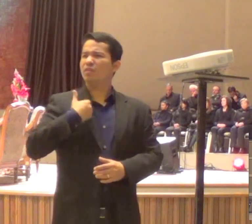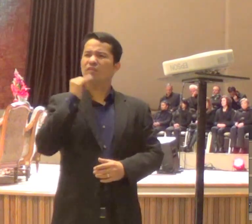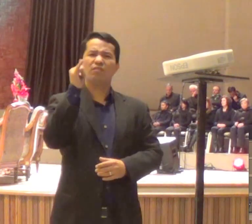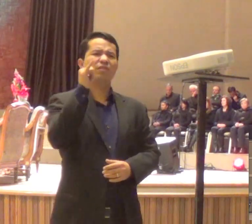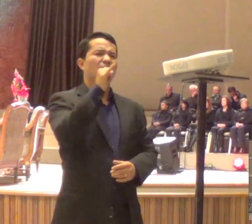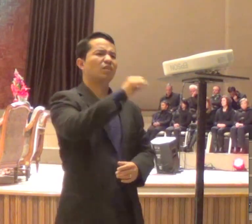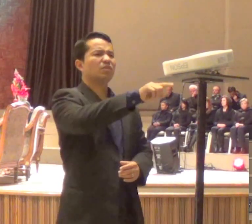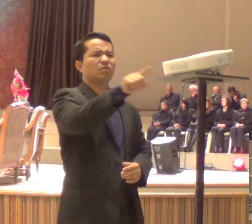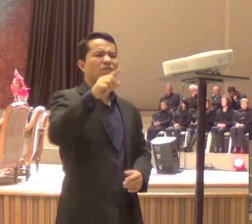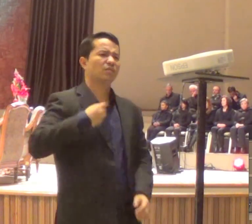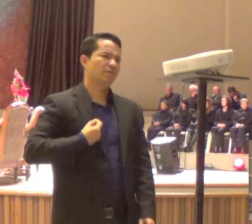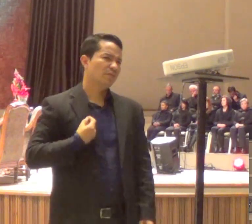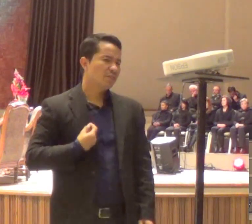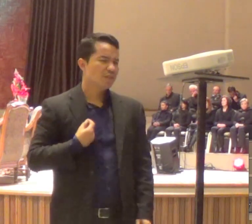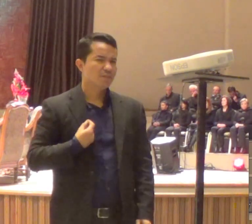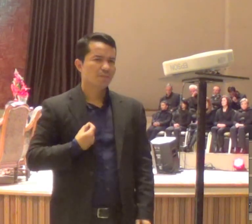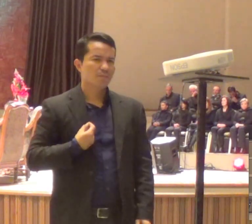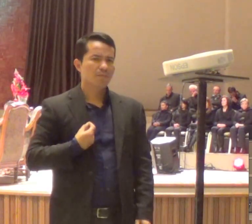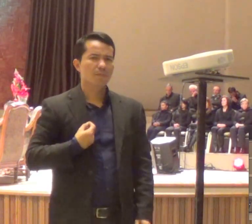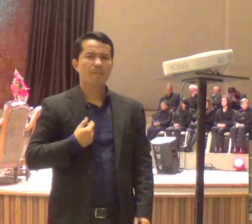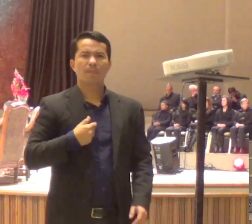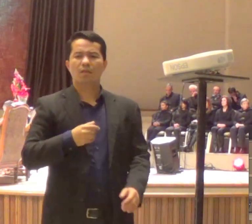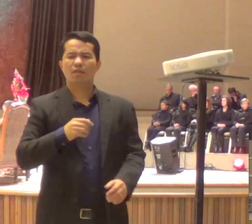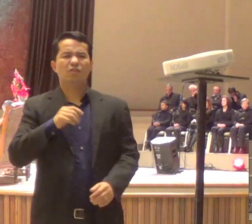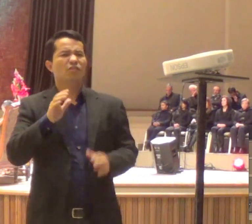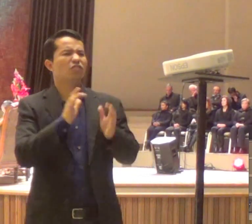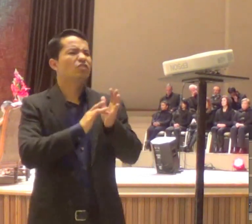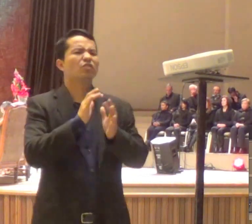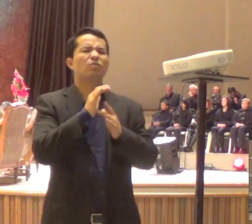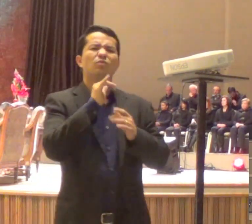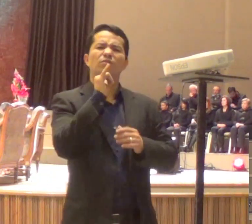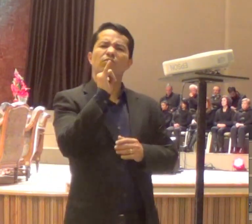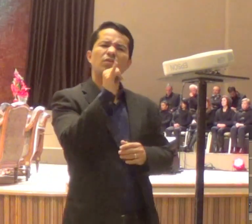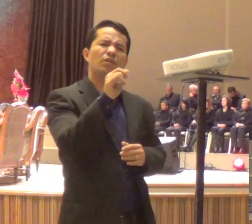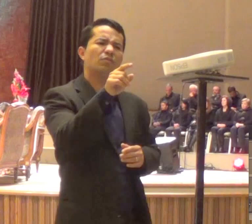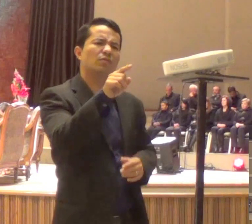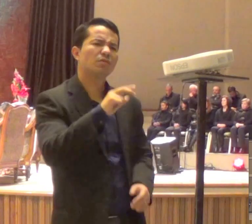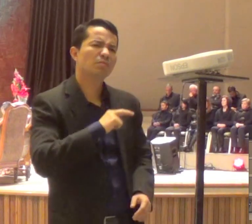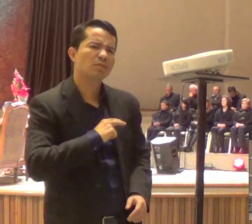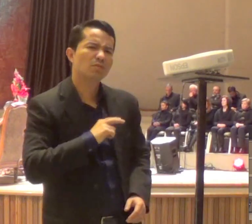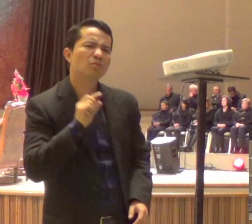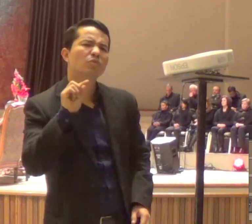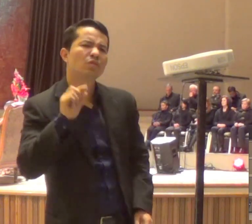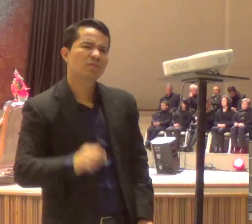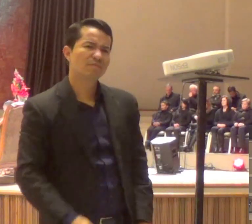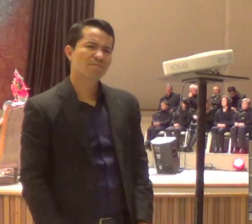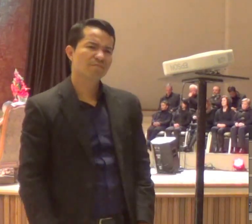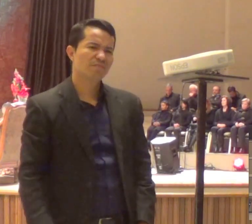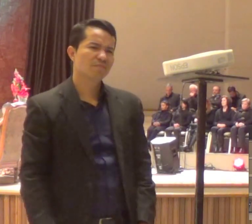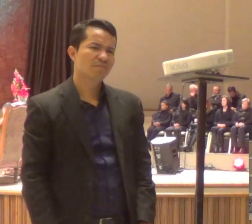vida, o que é que Jesus, está falando com você, essas foram as mensagens, dos discípulos,